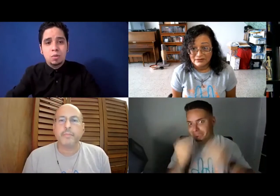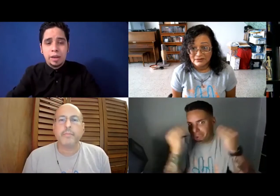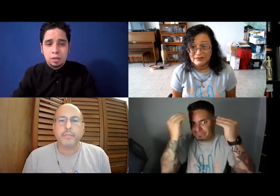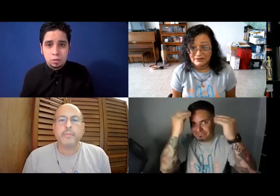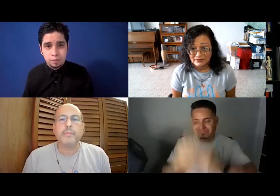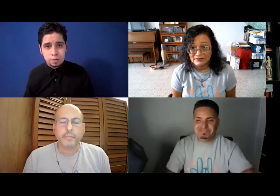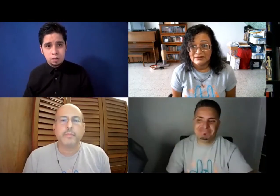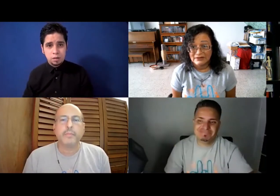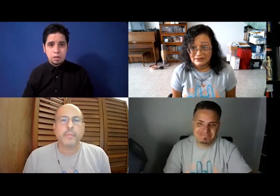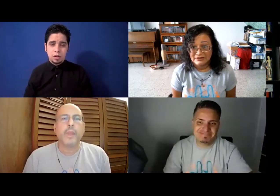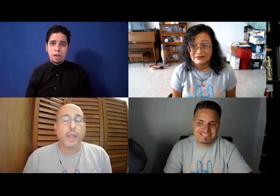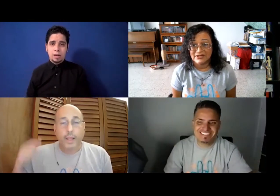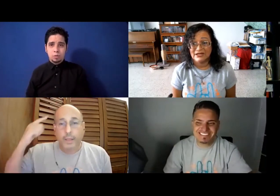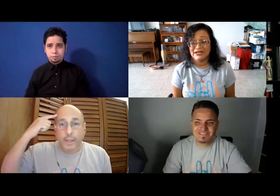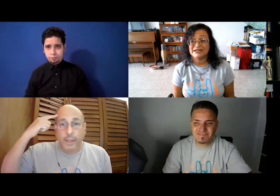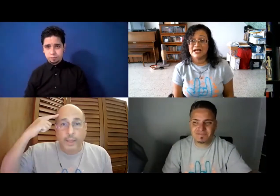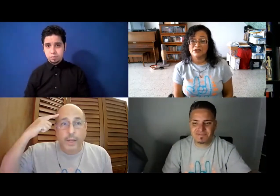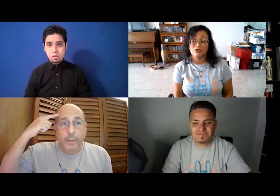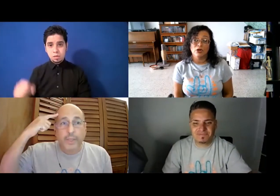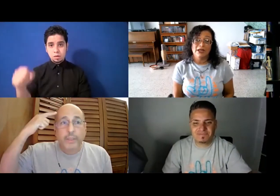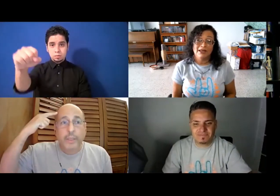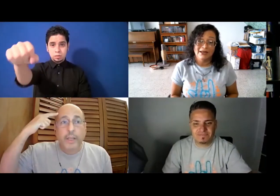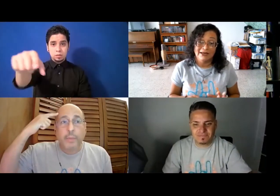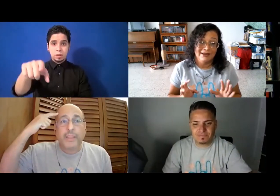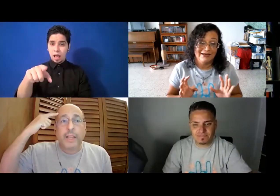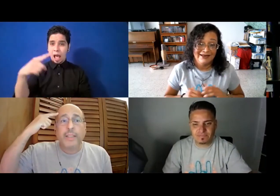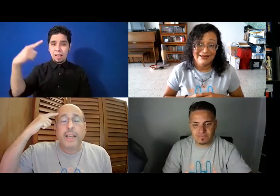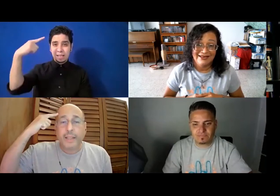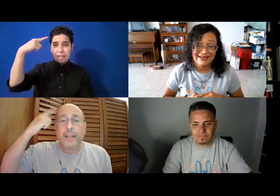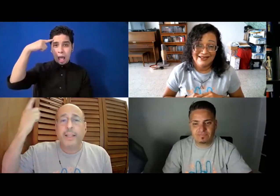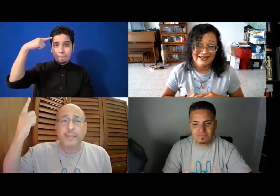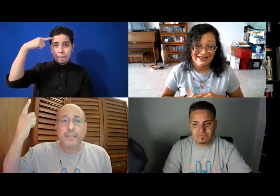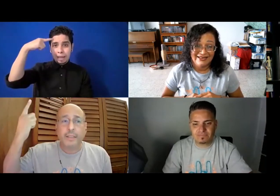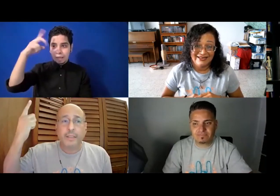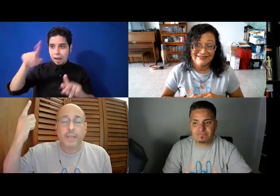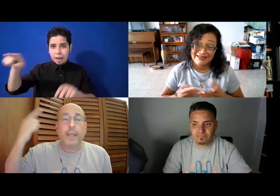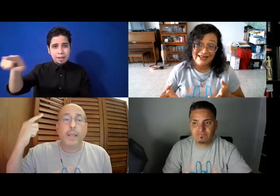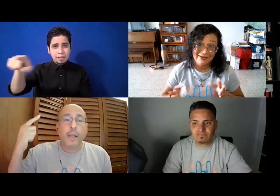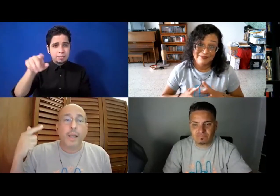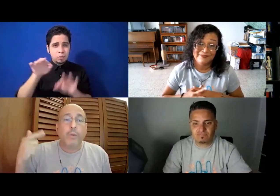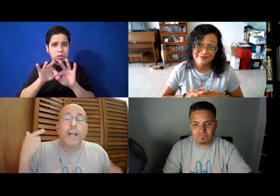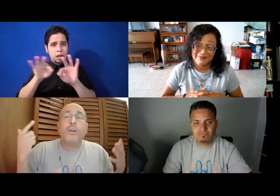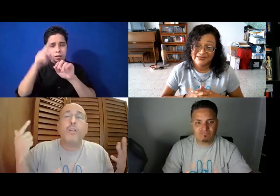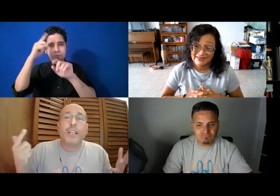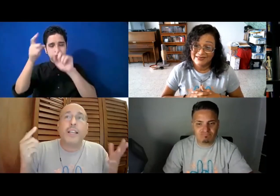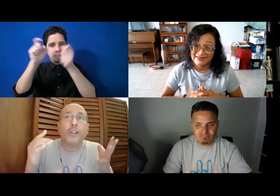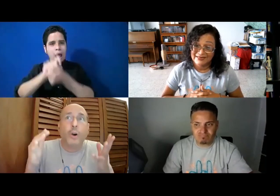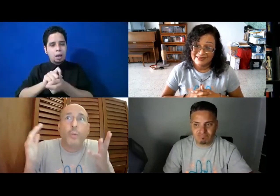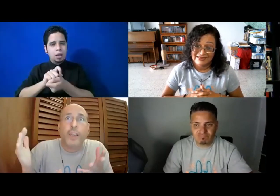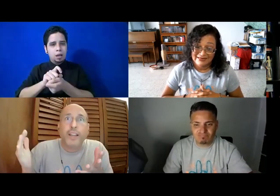en esto, que es lo que queremos. Y la mentalidad de la gente, o sea, es una cosa de no ver